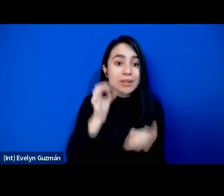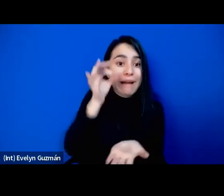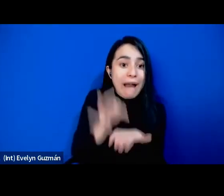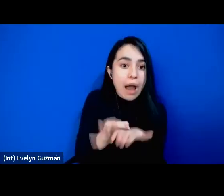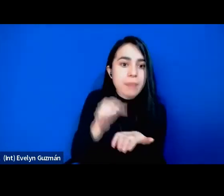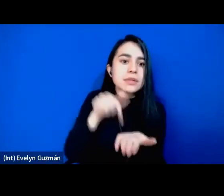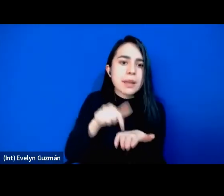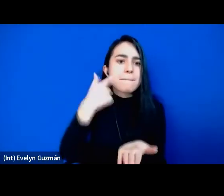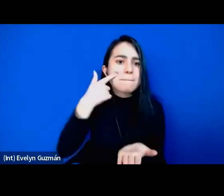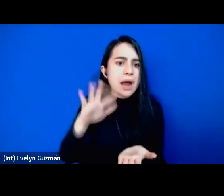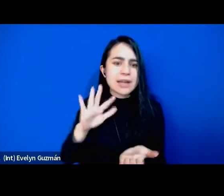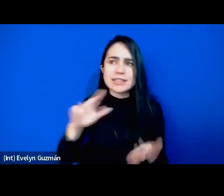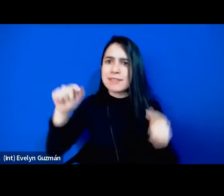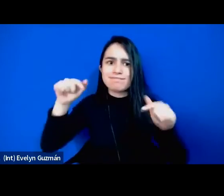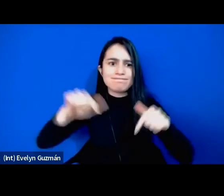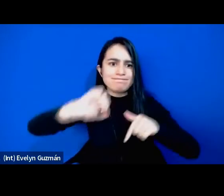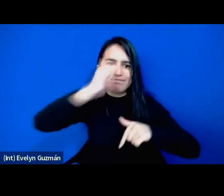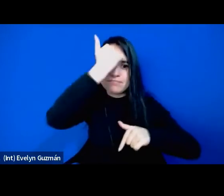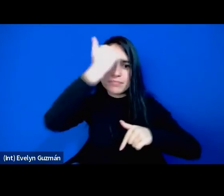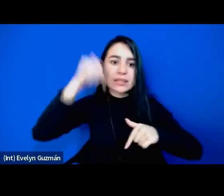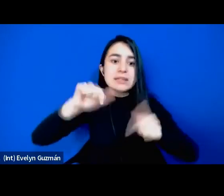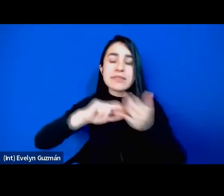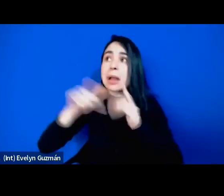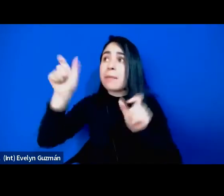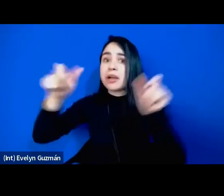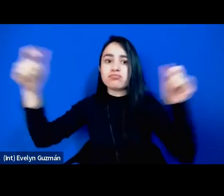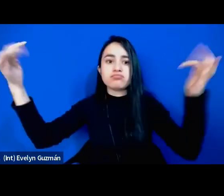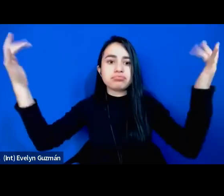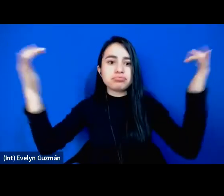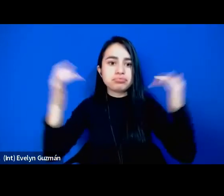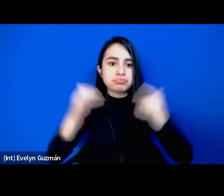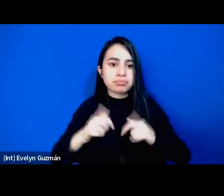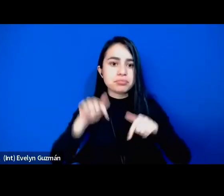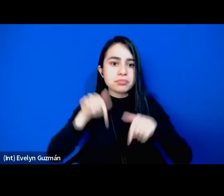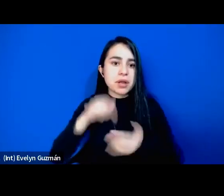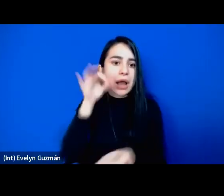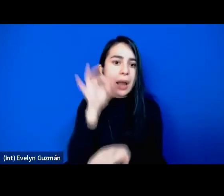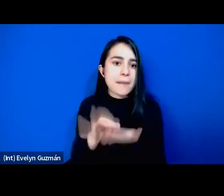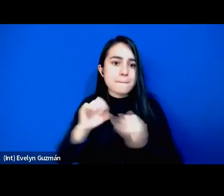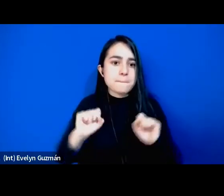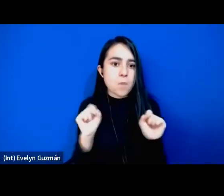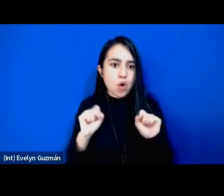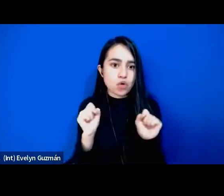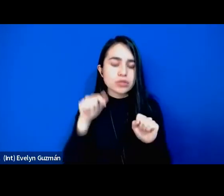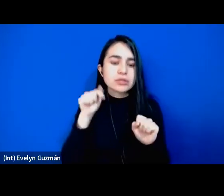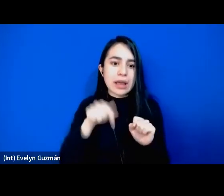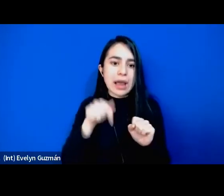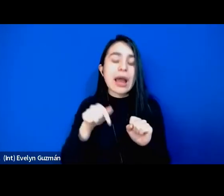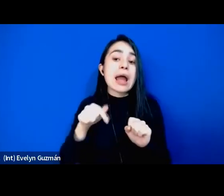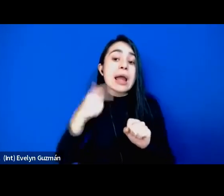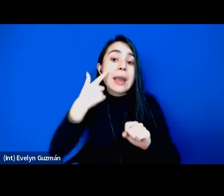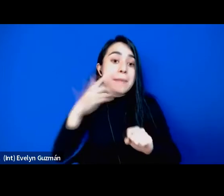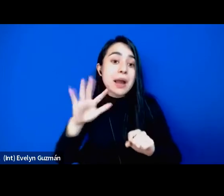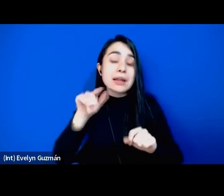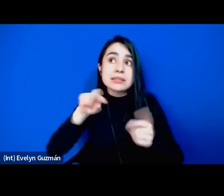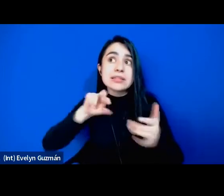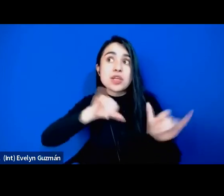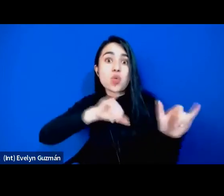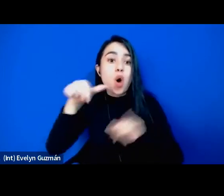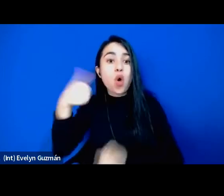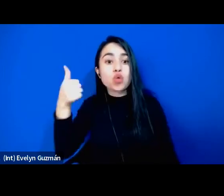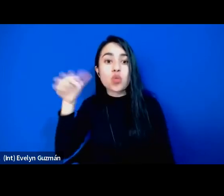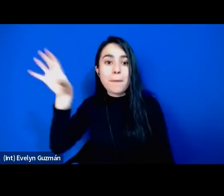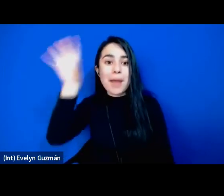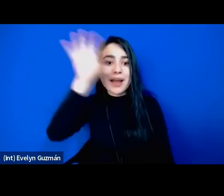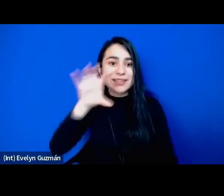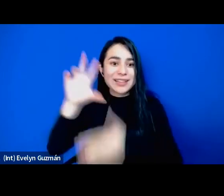o sea todos pasan por Bogotá la capital y me imagino que eso se reproduce en muchos otros ciudades países